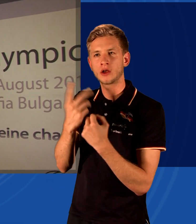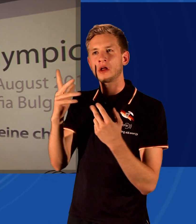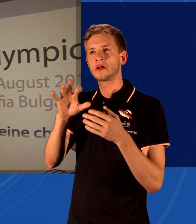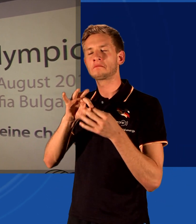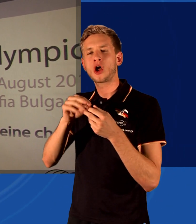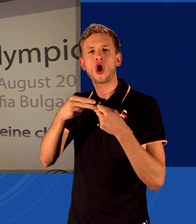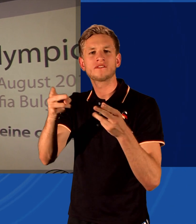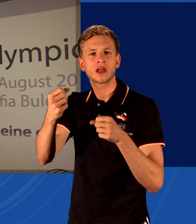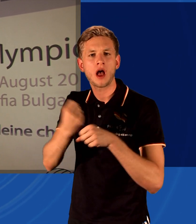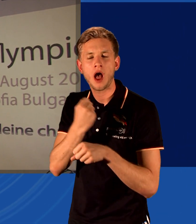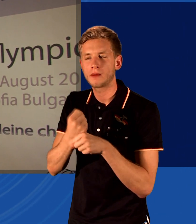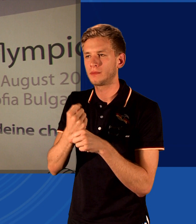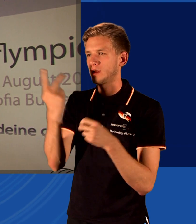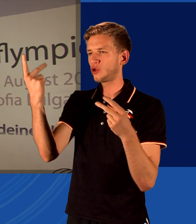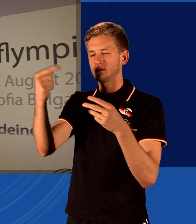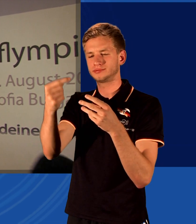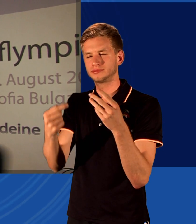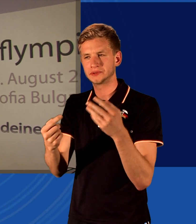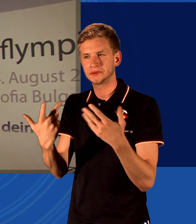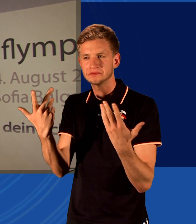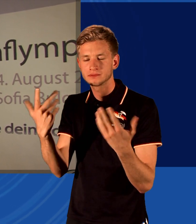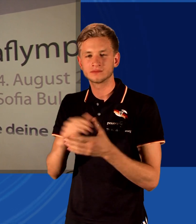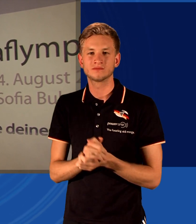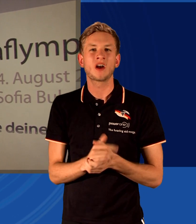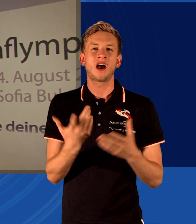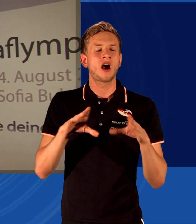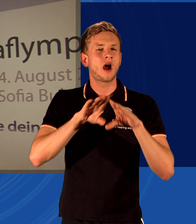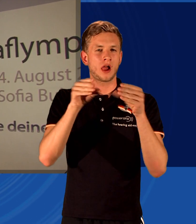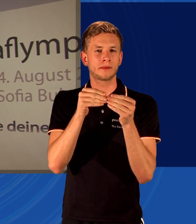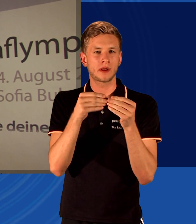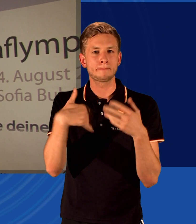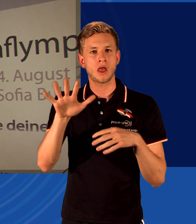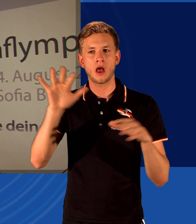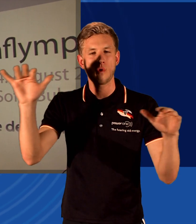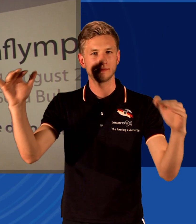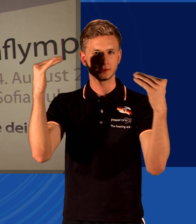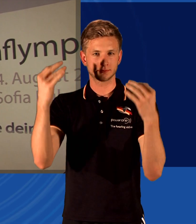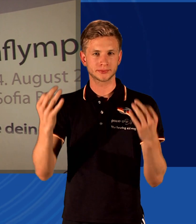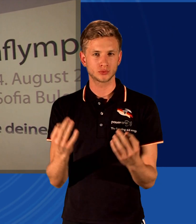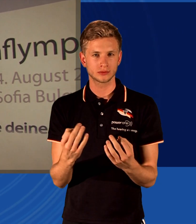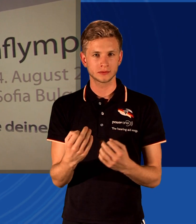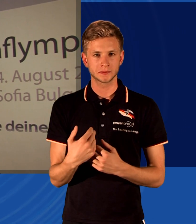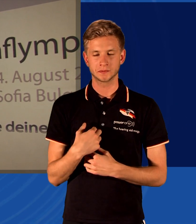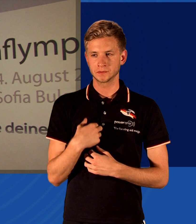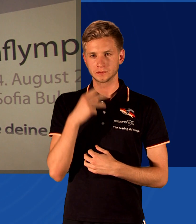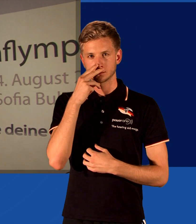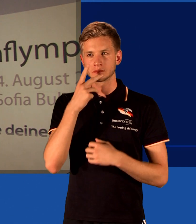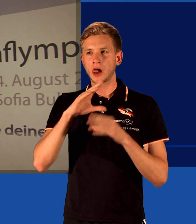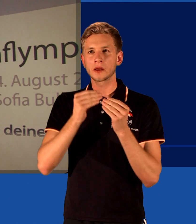Öffentlichkeitsarbeit oder anderen Dingen betrifft? Ja, einfach mehr Aufmerksamkeit. Wenn ich das so betrachte, wenn man hierher guckt, das mediale